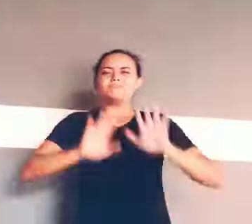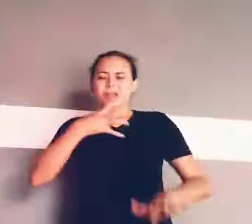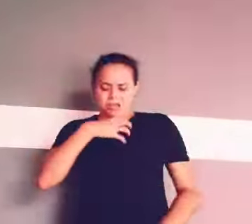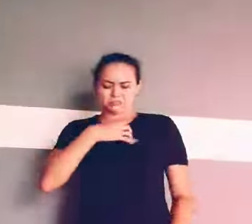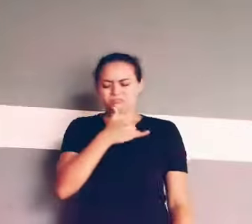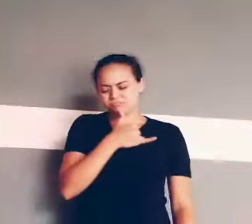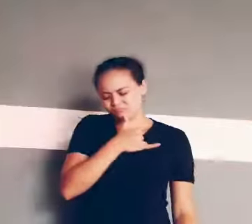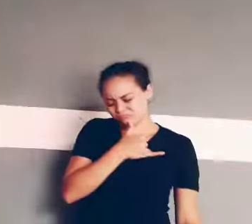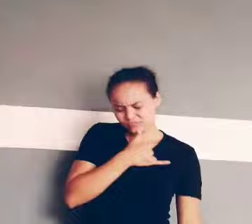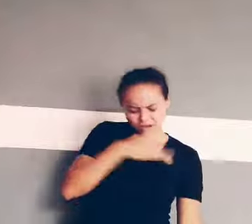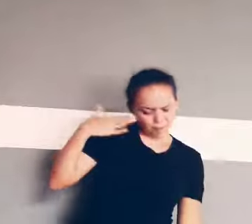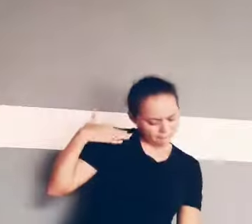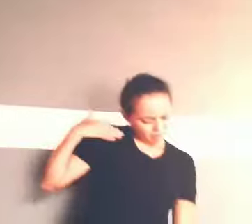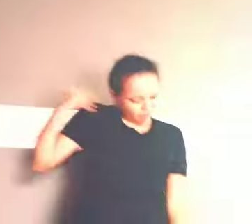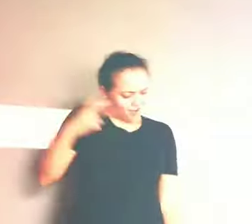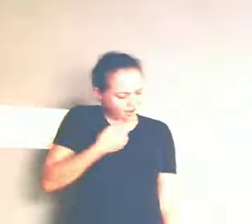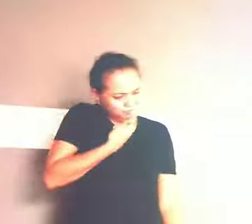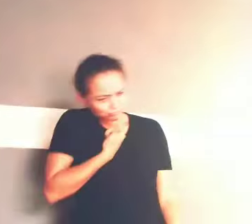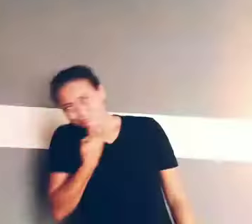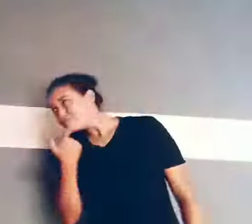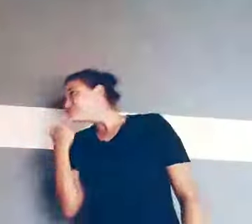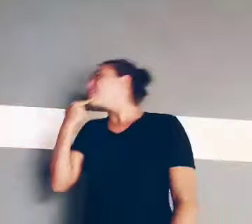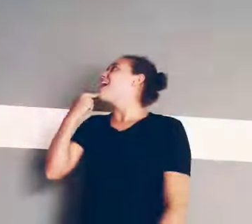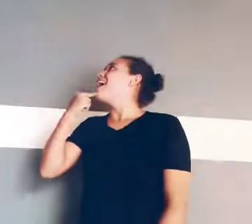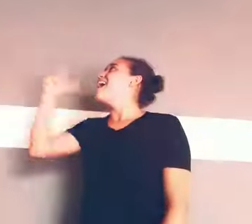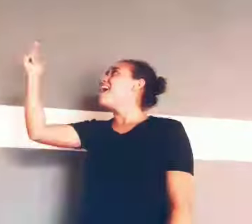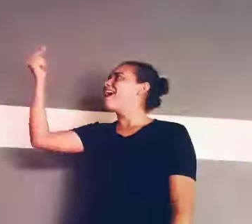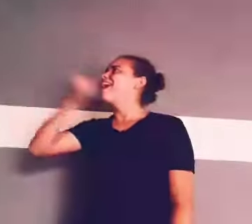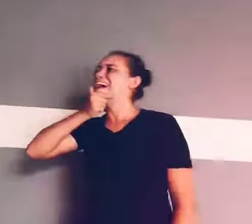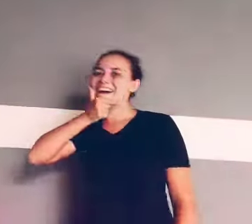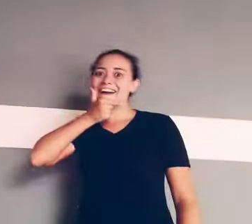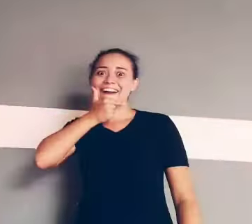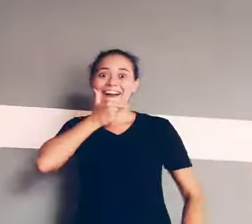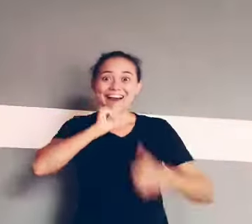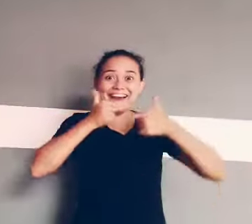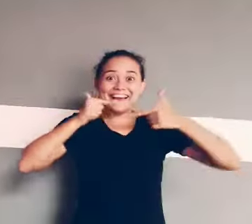segura E por isso vou me alegrar, vou celebrar assim